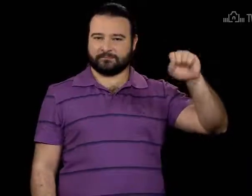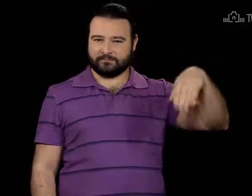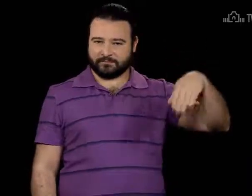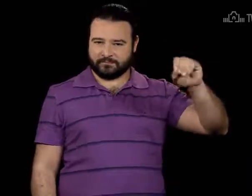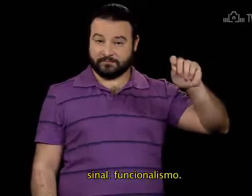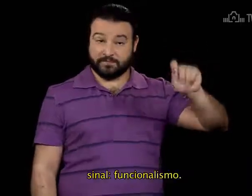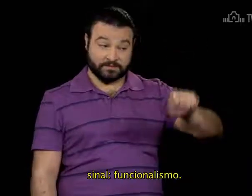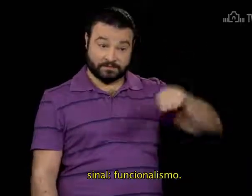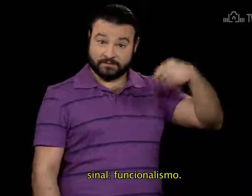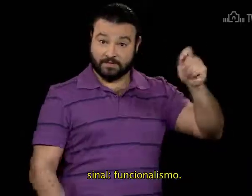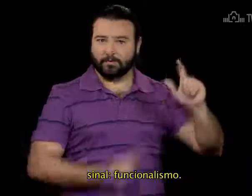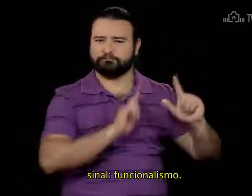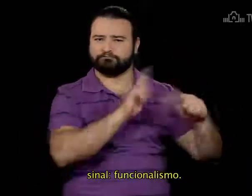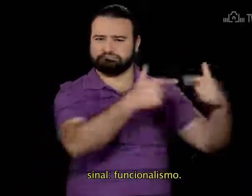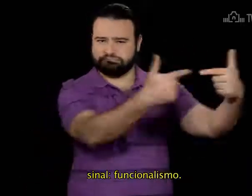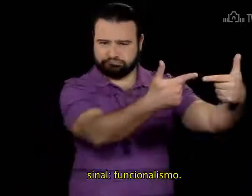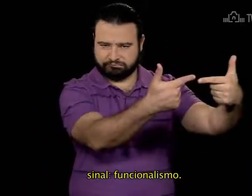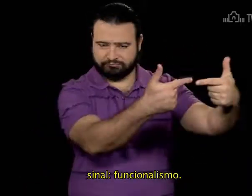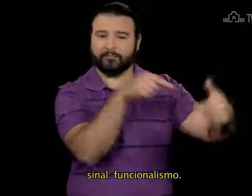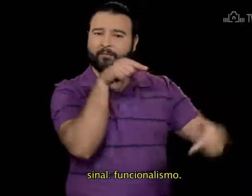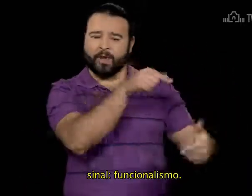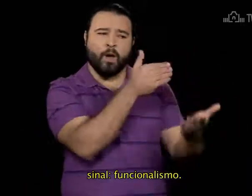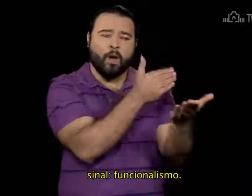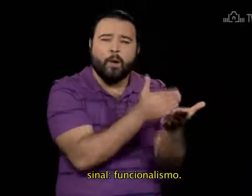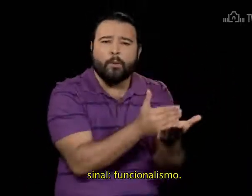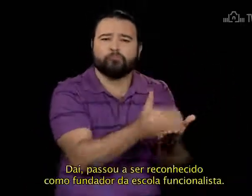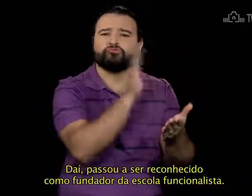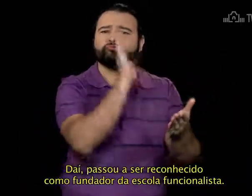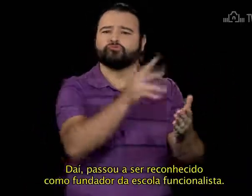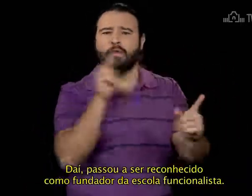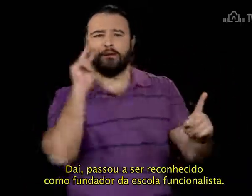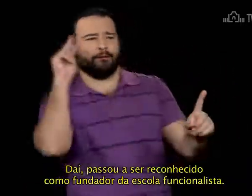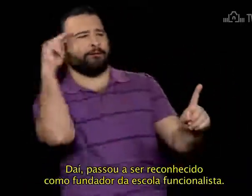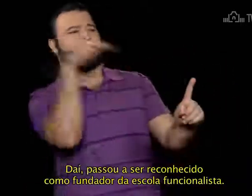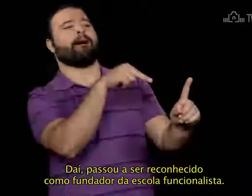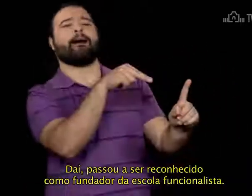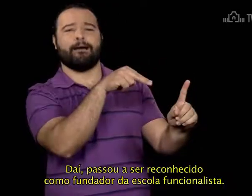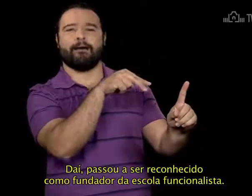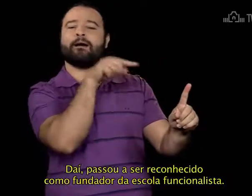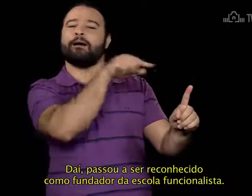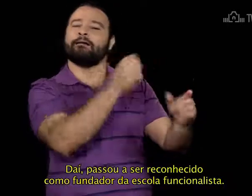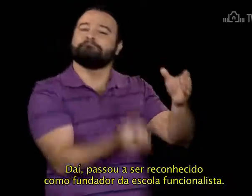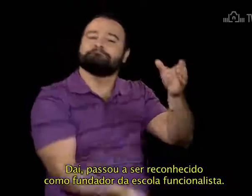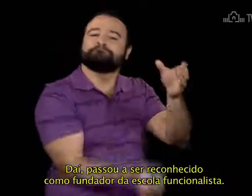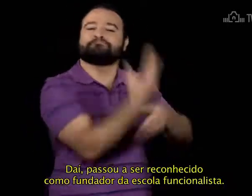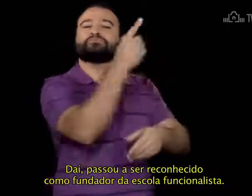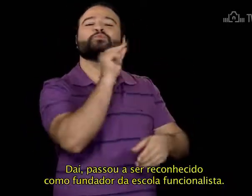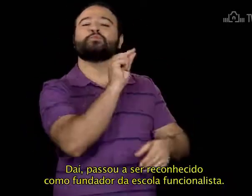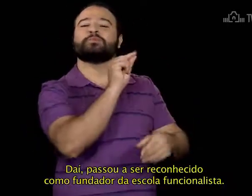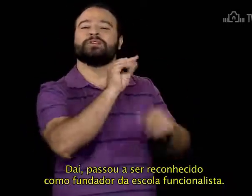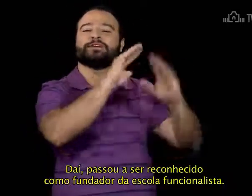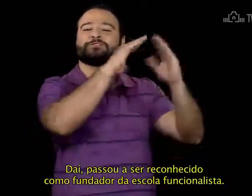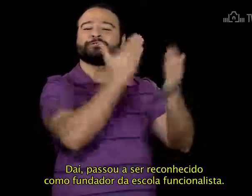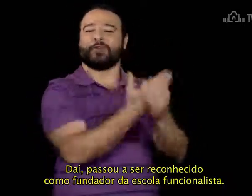Sinal, funcionalismo Daí, passou a ser reconhecido Como fundador da escola